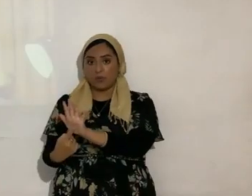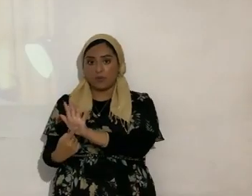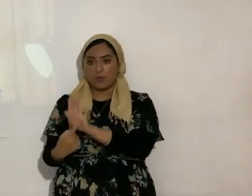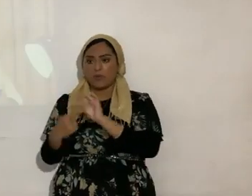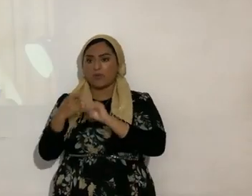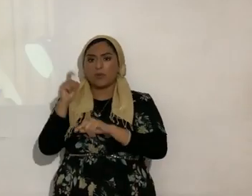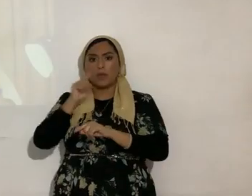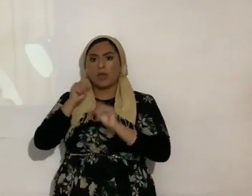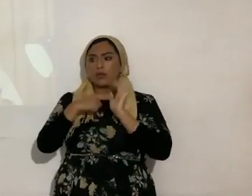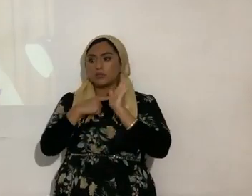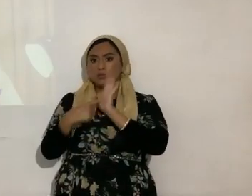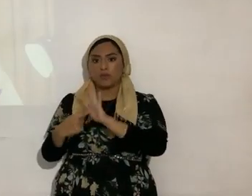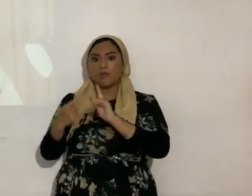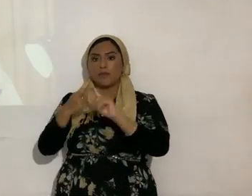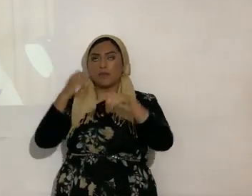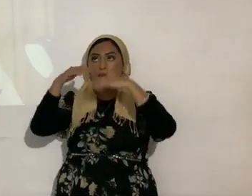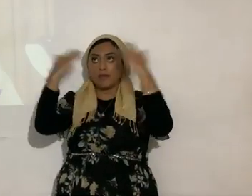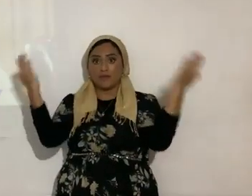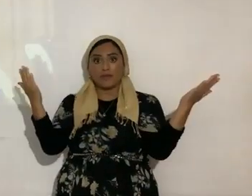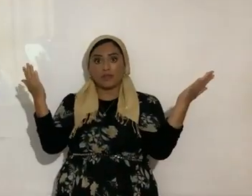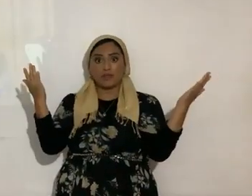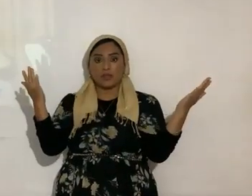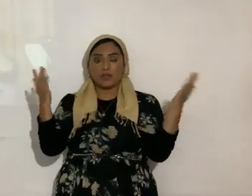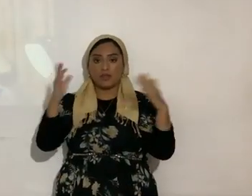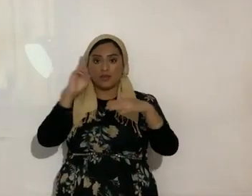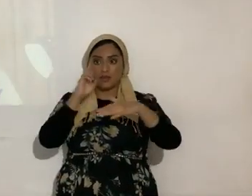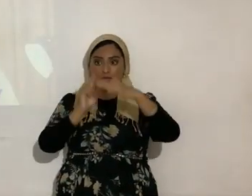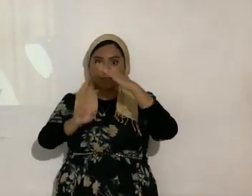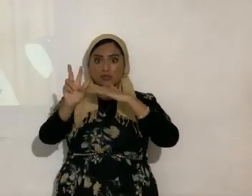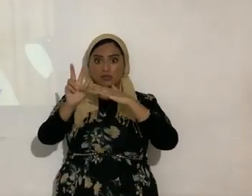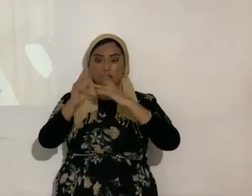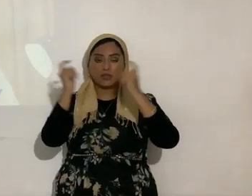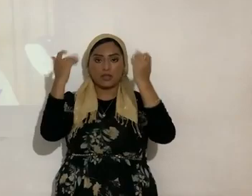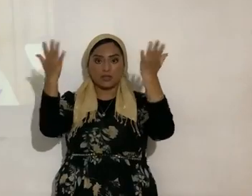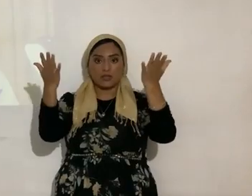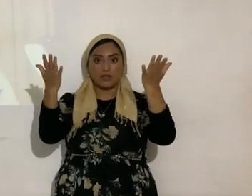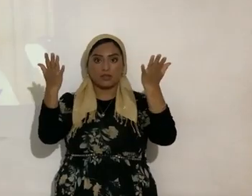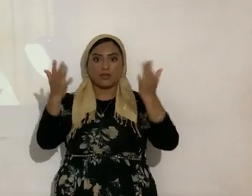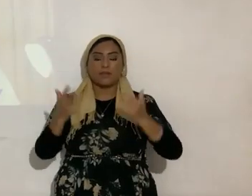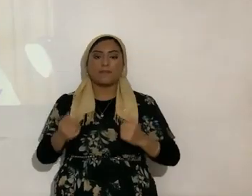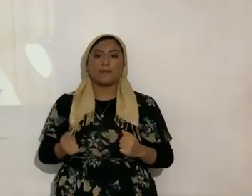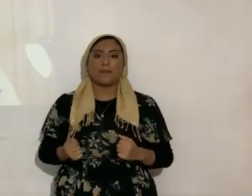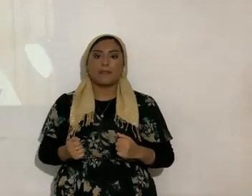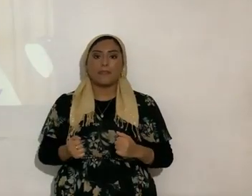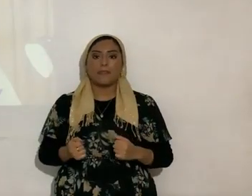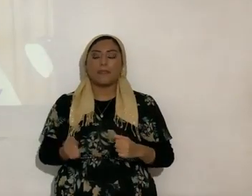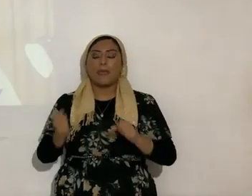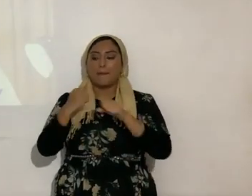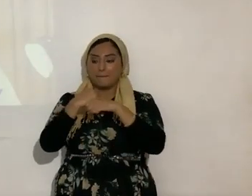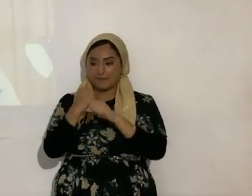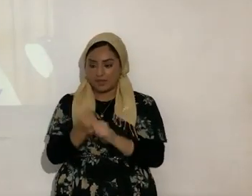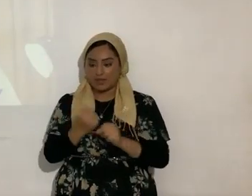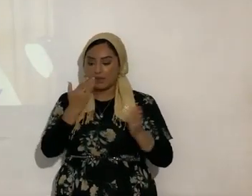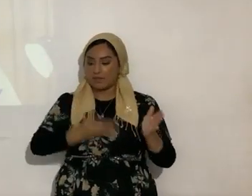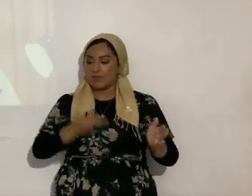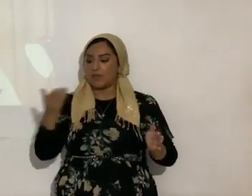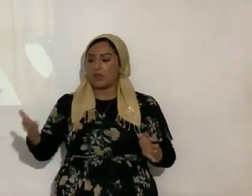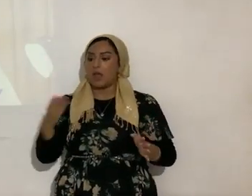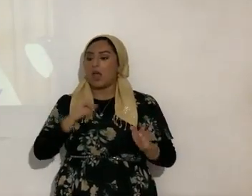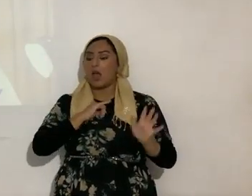mostró? del cielo en visión aleluya haz esto conforme yo te lo mostré la